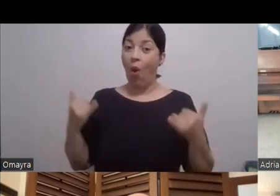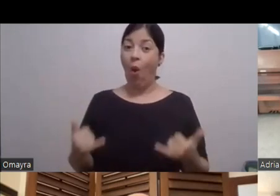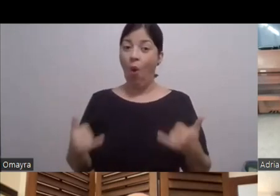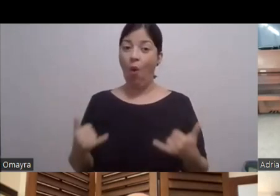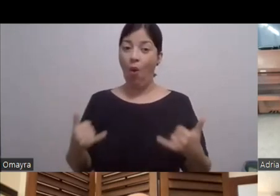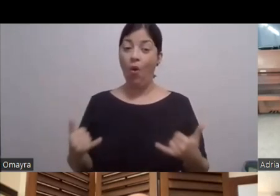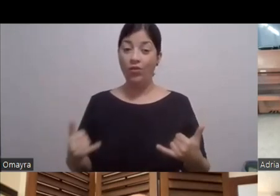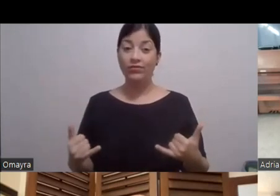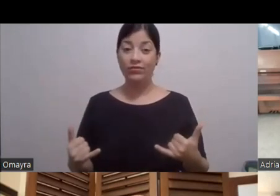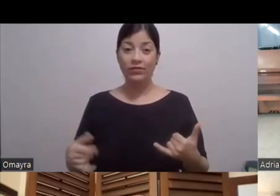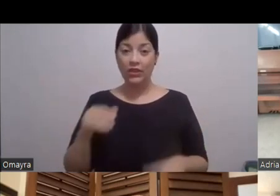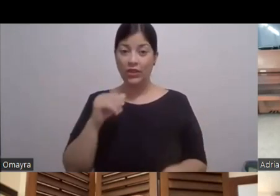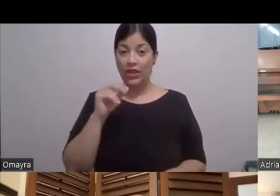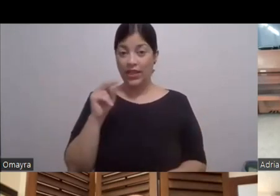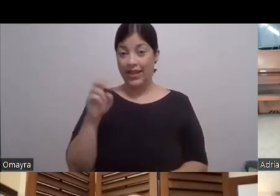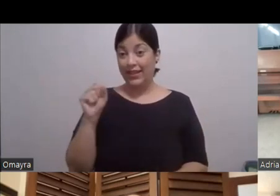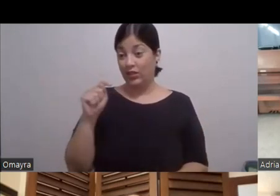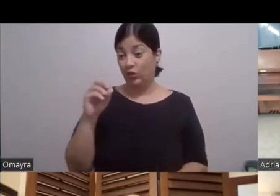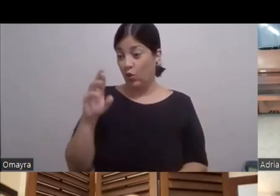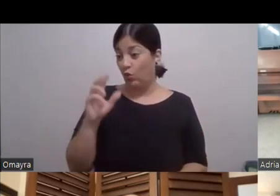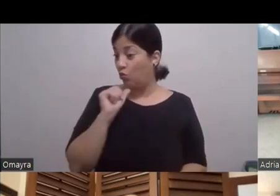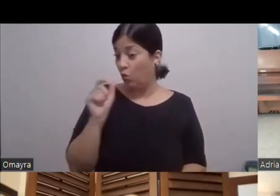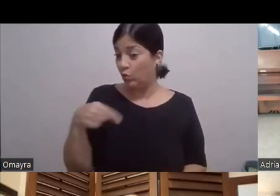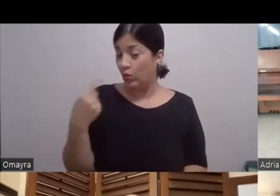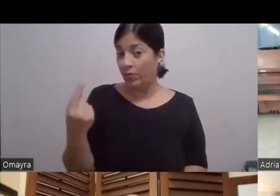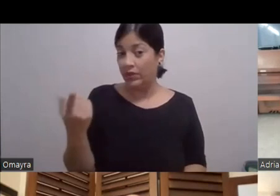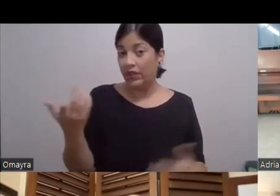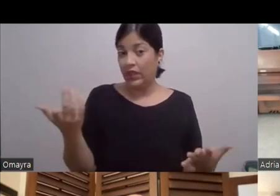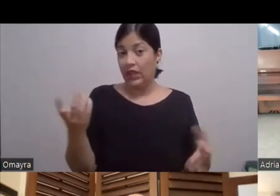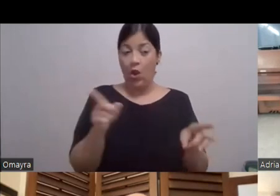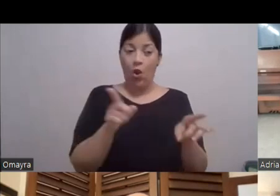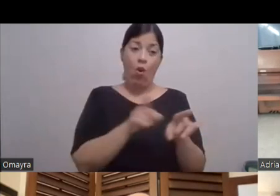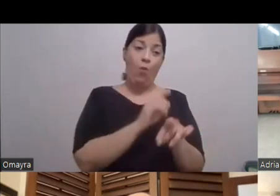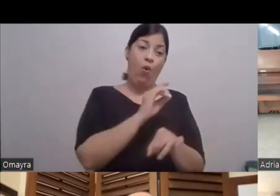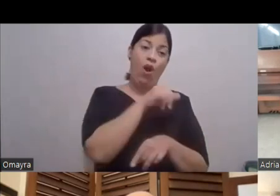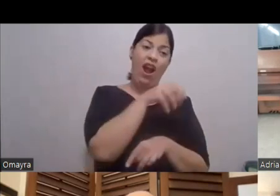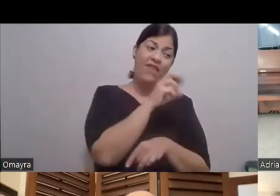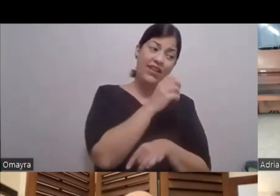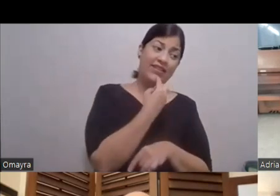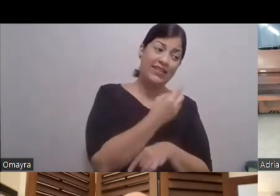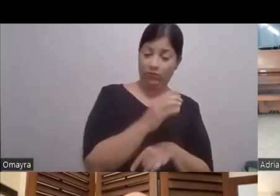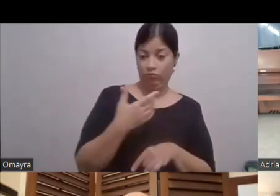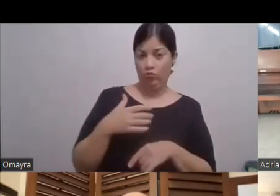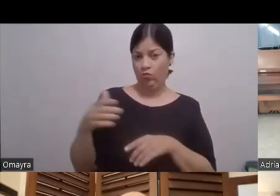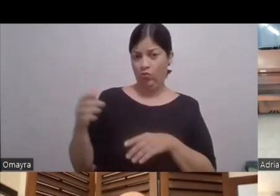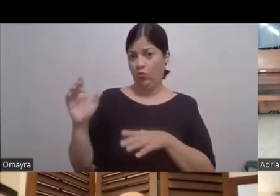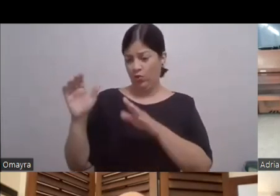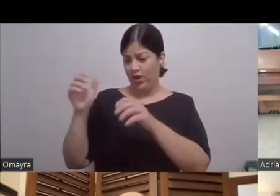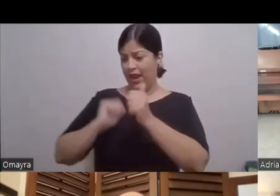solamente Como dice Javier Es un artistazo Que no solamente Ha trabajado En Puerto Rico Sino que nos